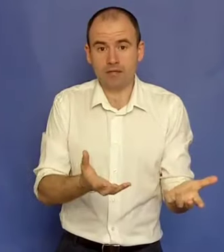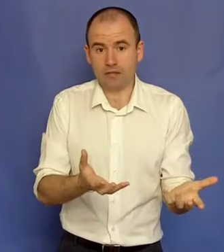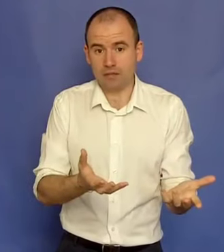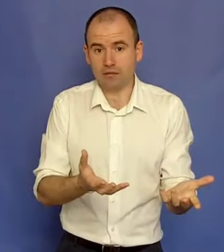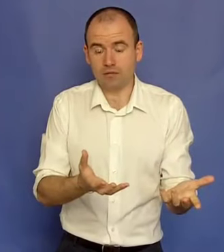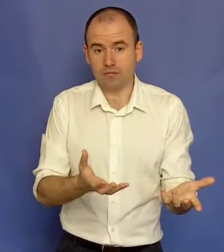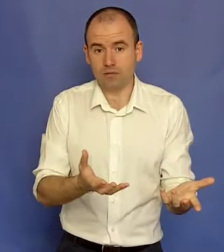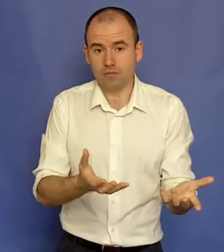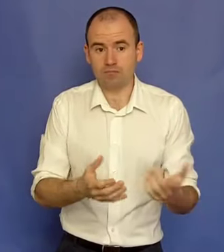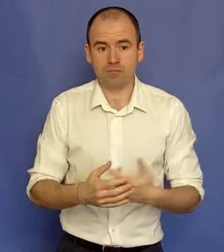internet,